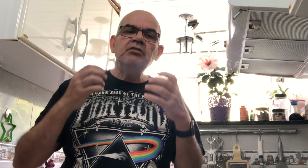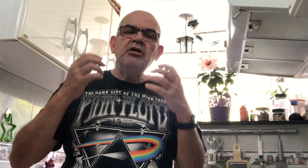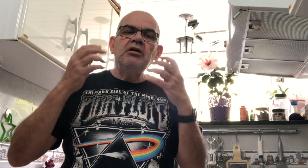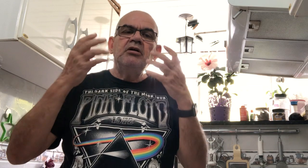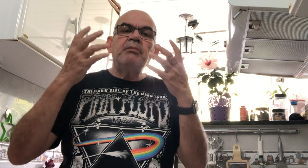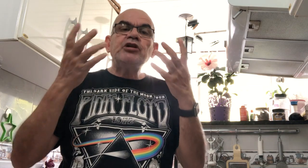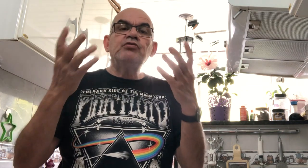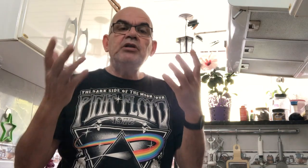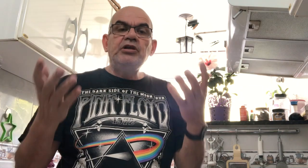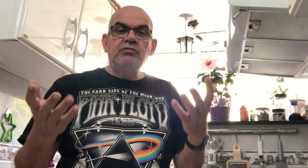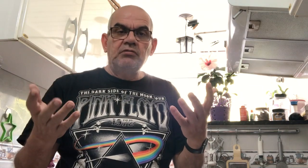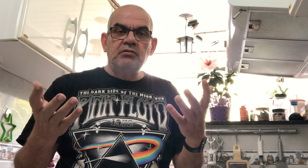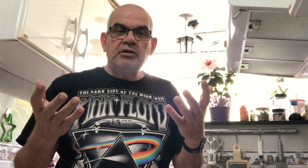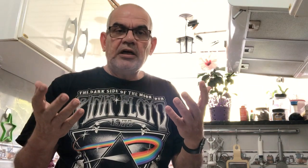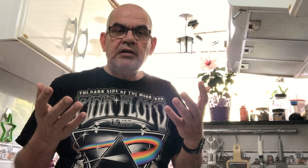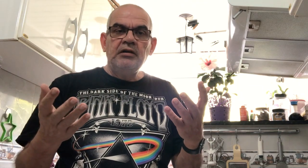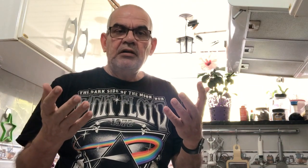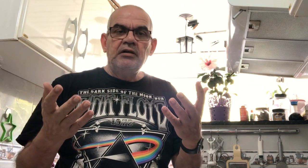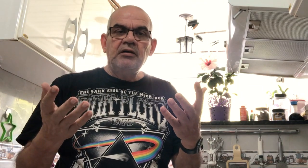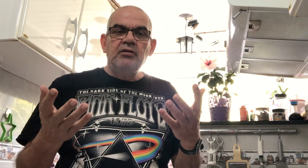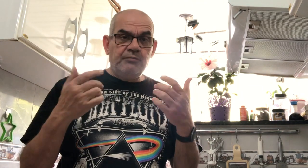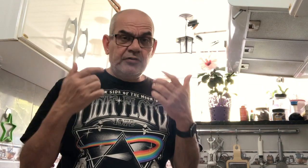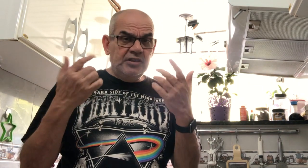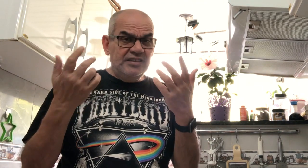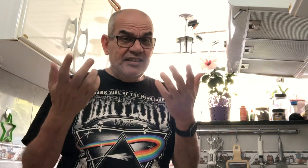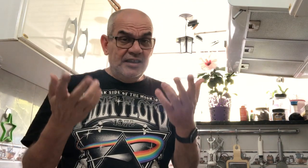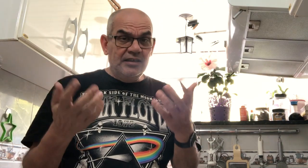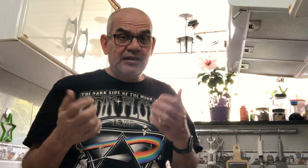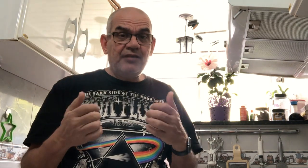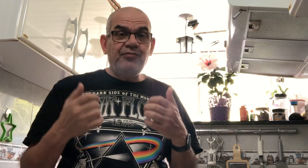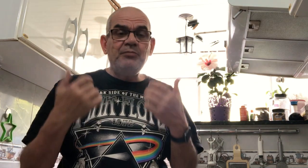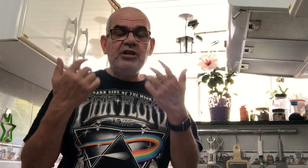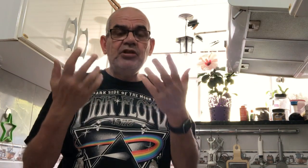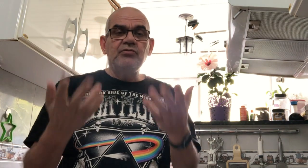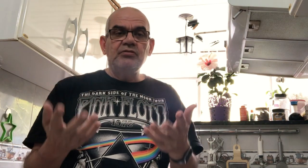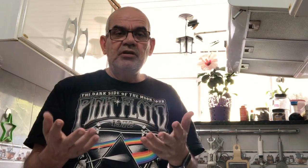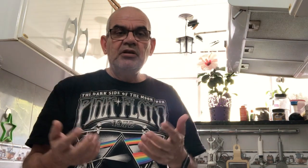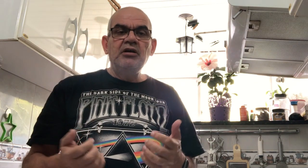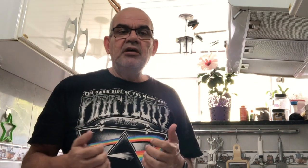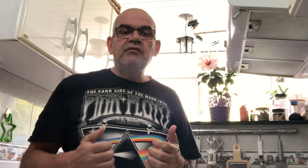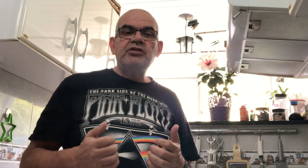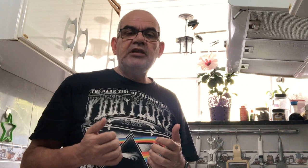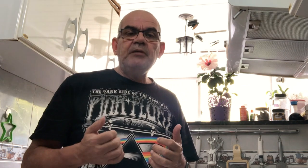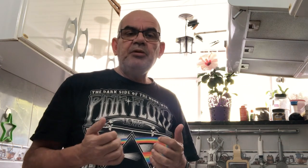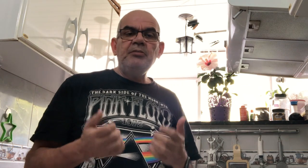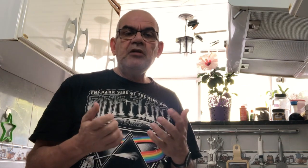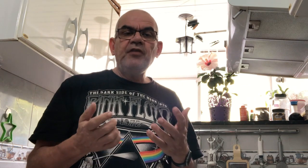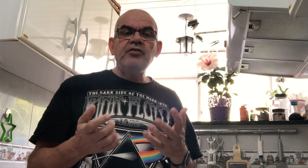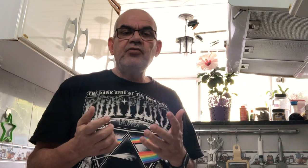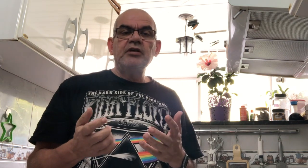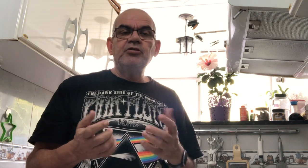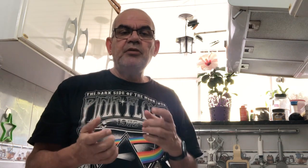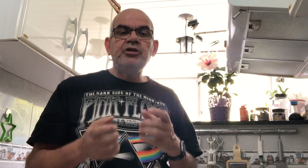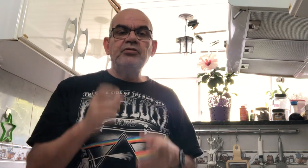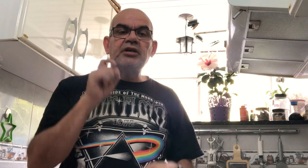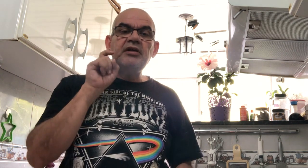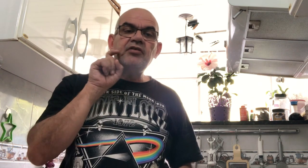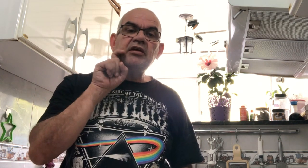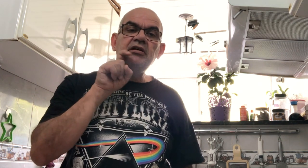masculino, tá? Para você dizer que é feminino, você tem que primeiro fazer o sinal de feminino, é esse aqui,